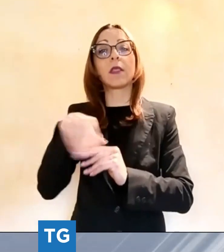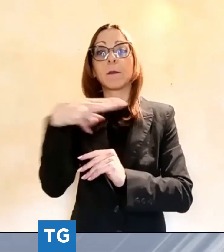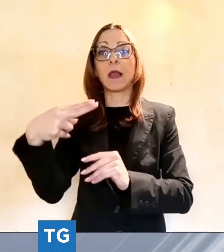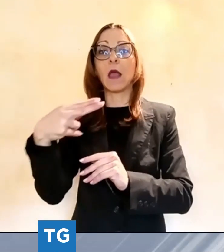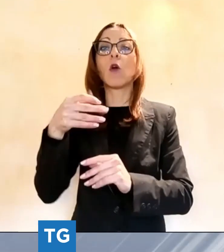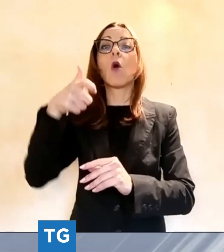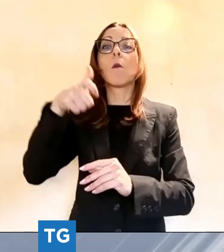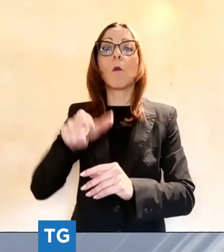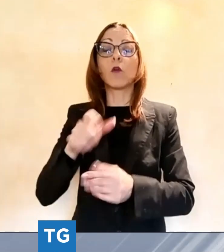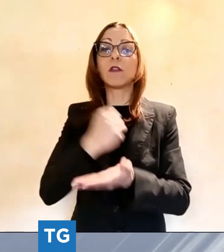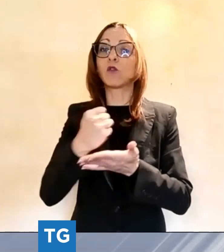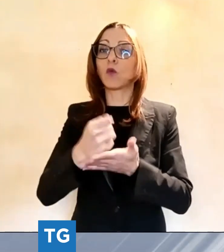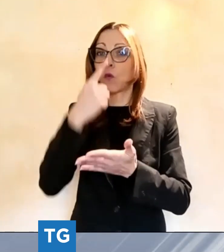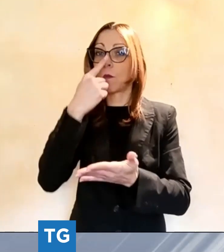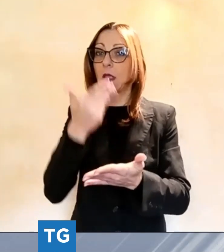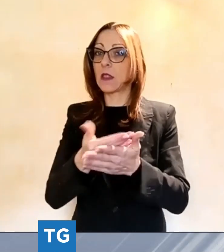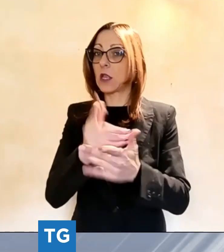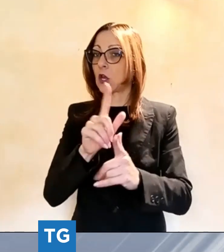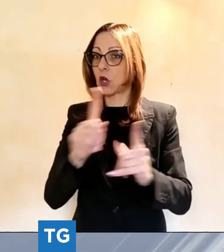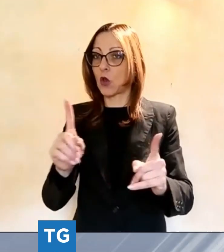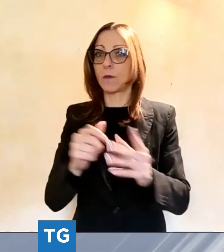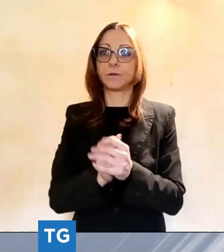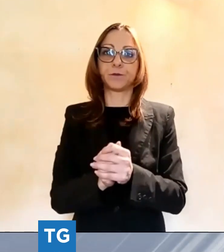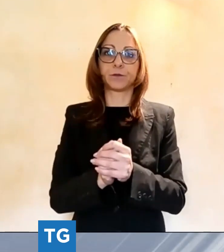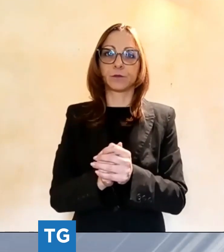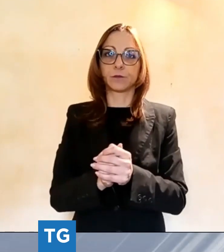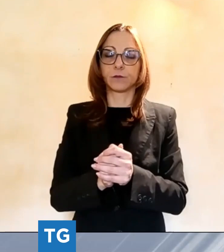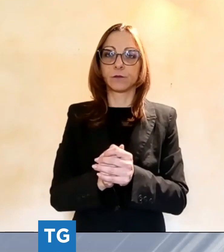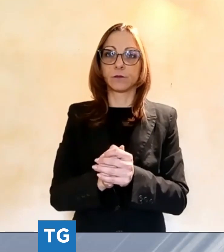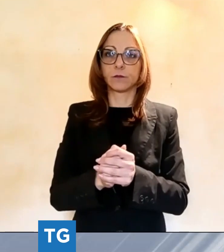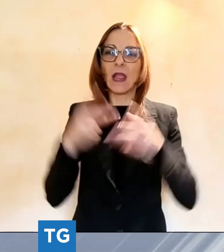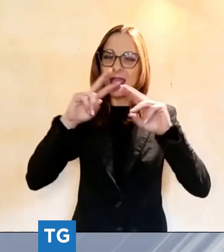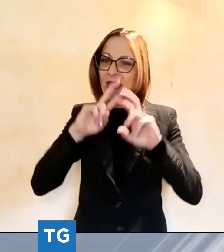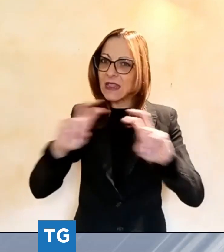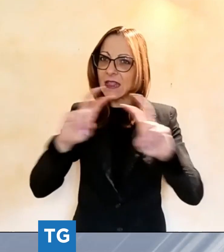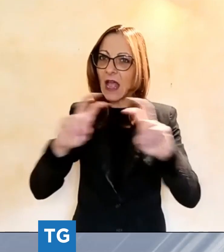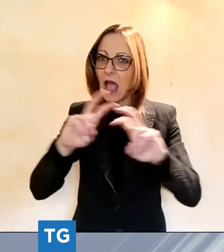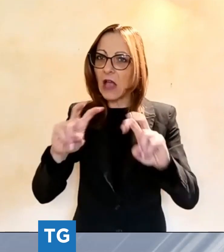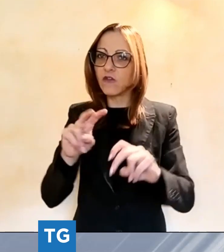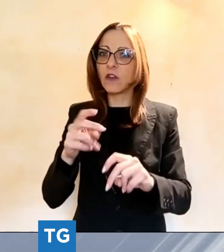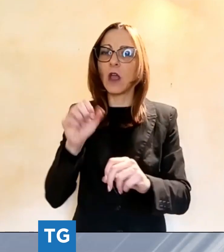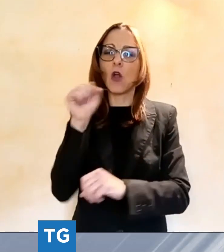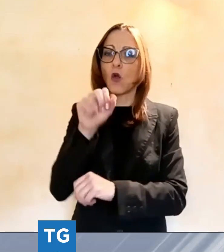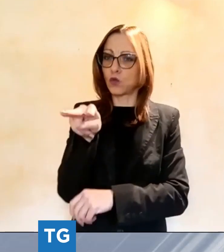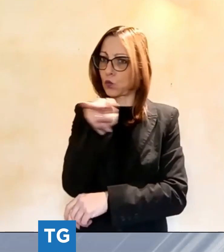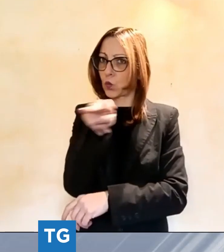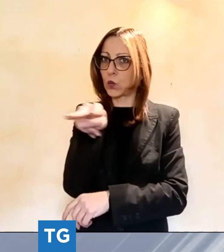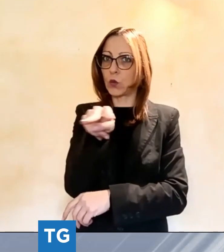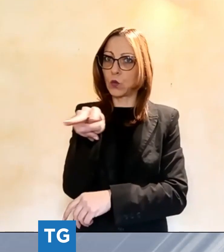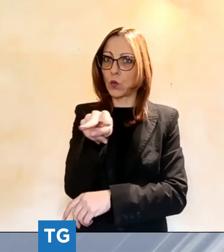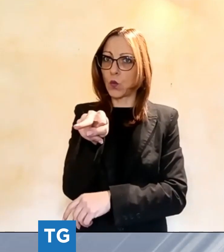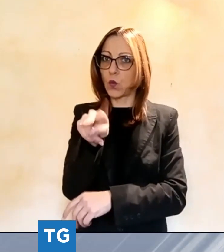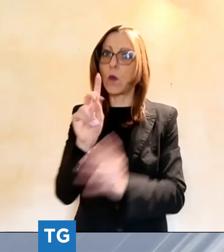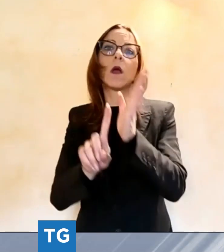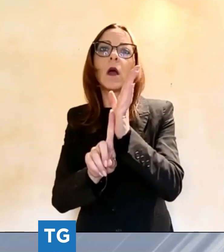-finanziaria nei confronti dei professionisti giuridico-contabili della provincia di Lucca hanno consentito di accertare, in un caso,